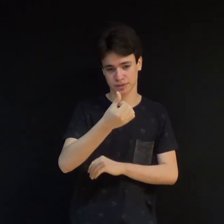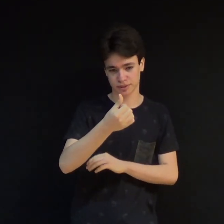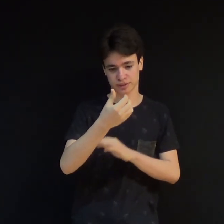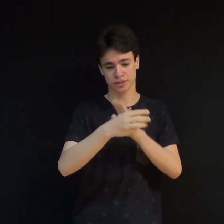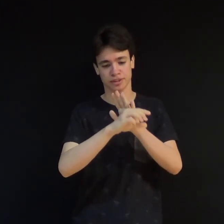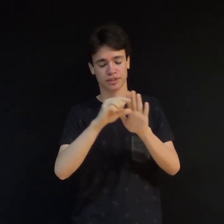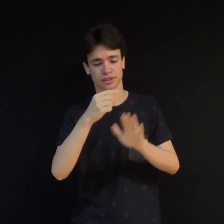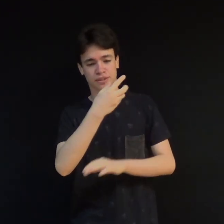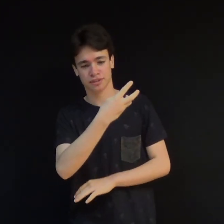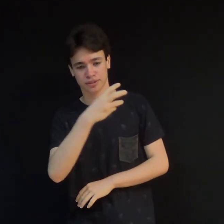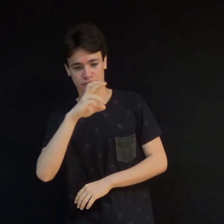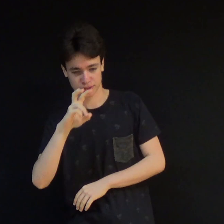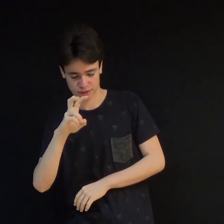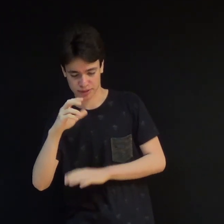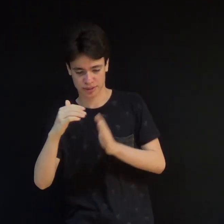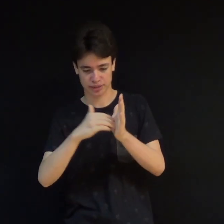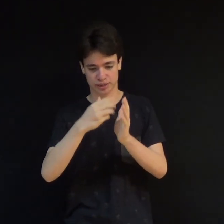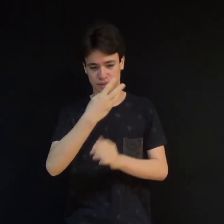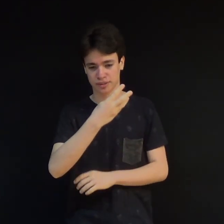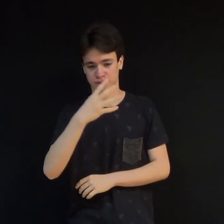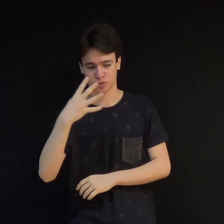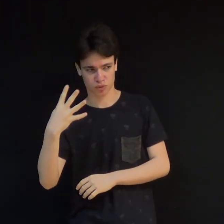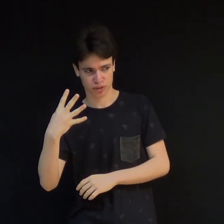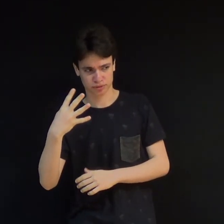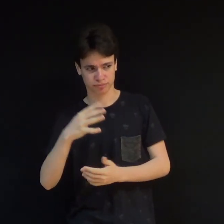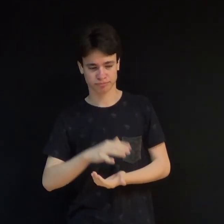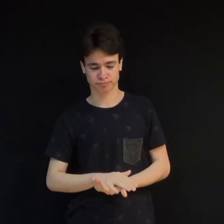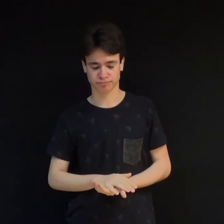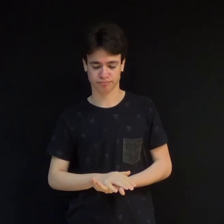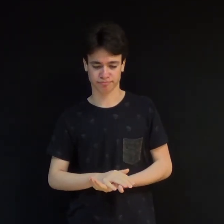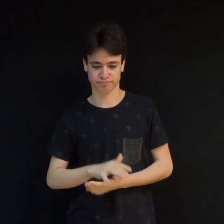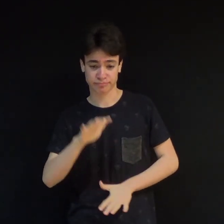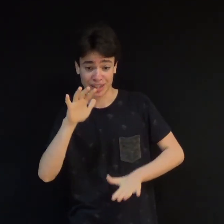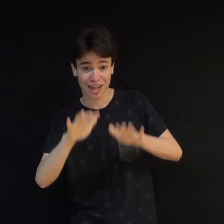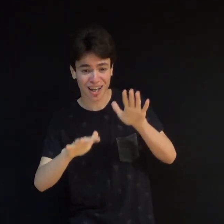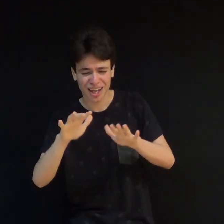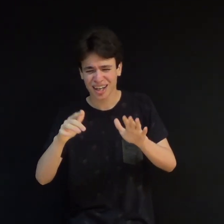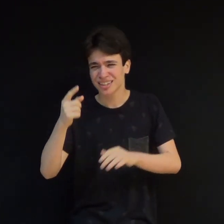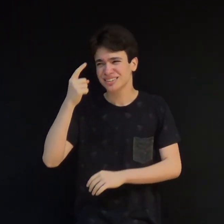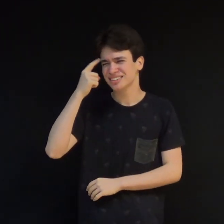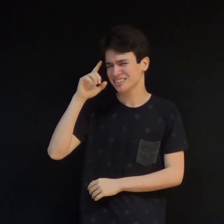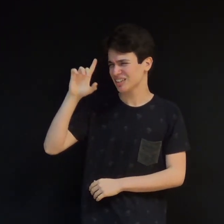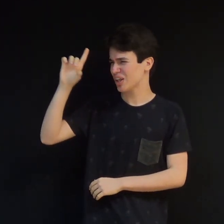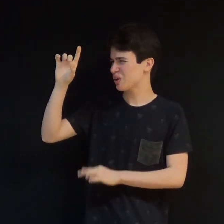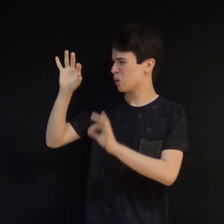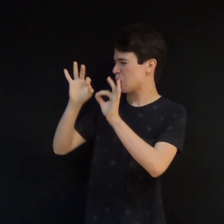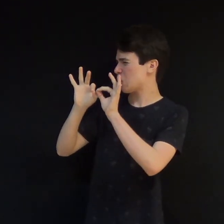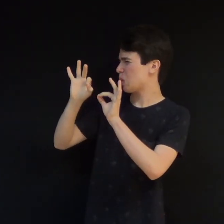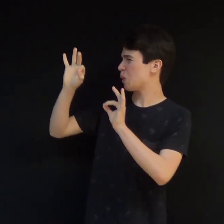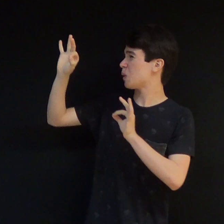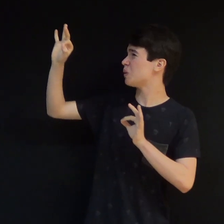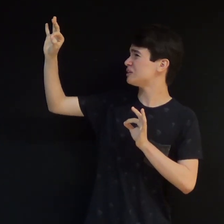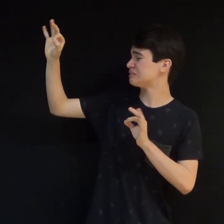Muitas vezes pensamos em Deus como um Deus distante, sentado no trono a quilômetros de distância.